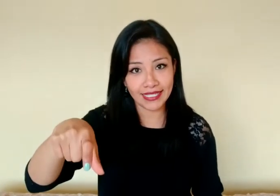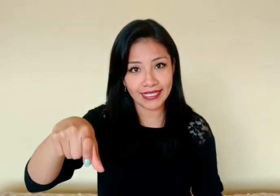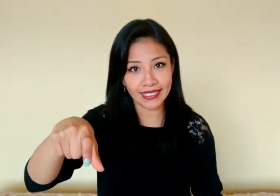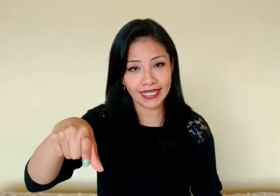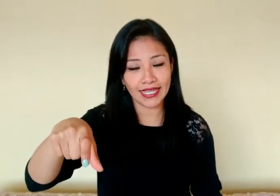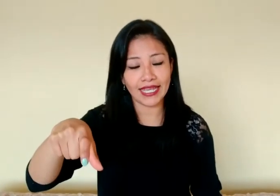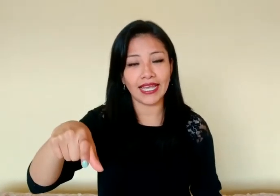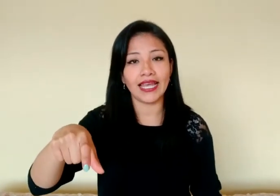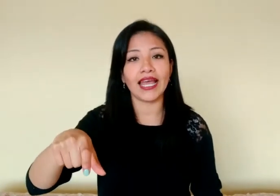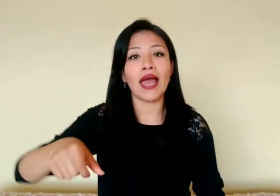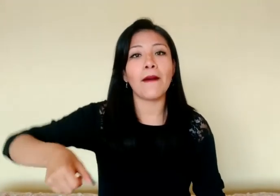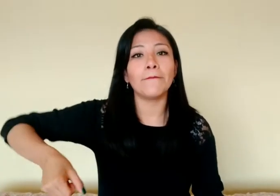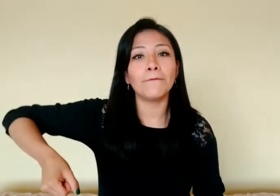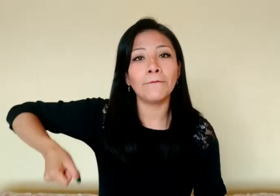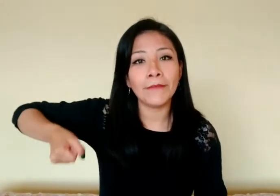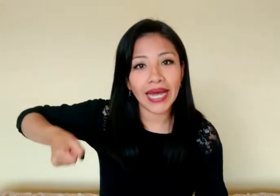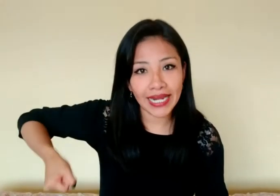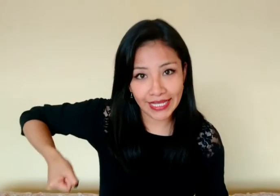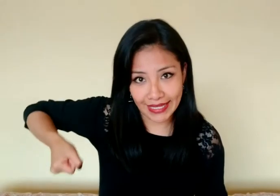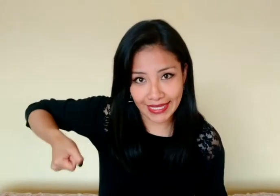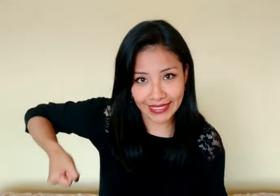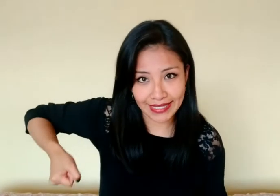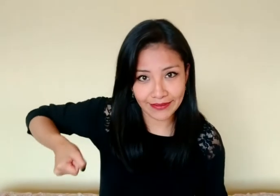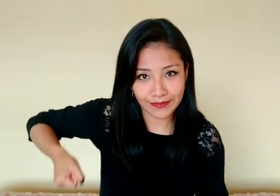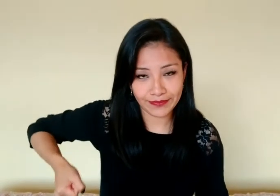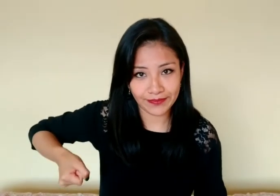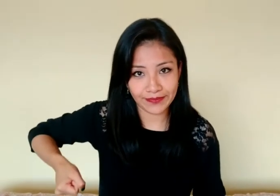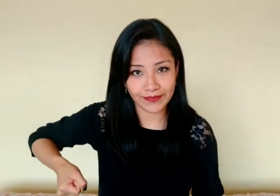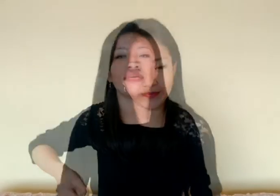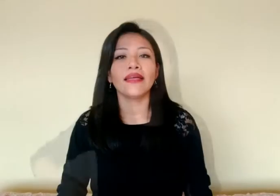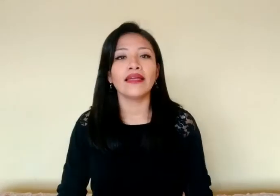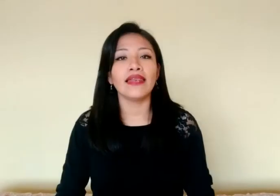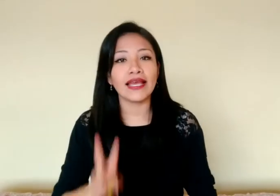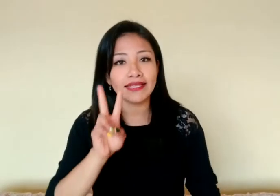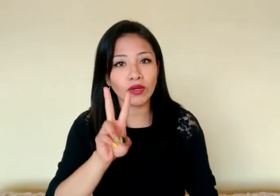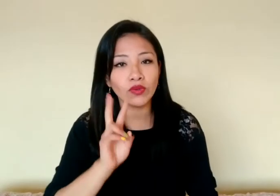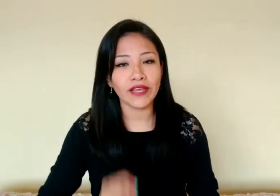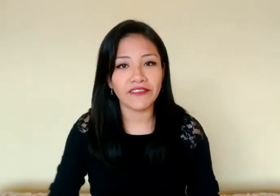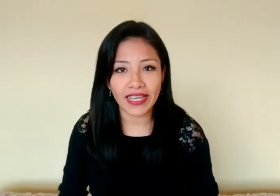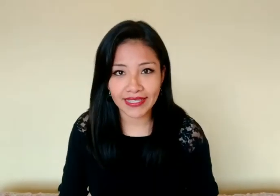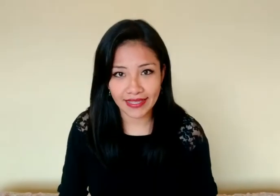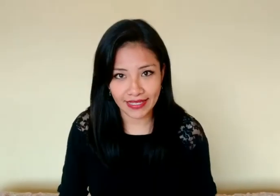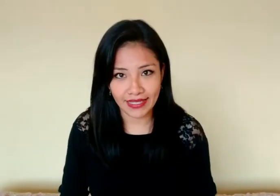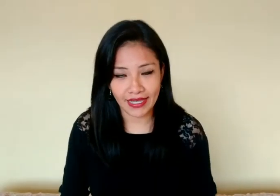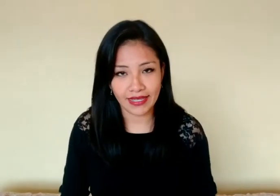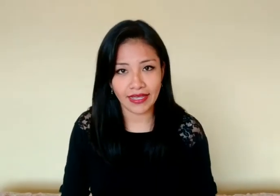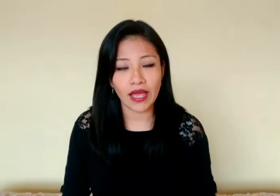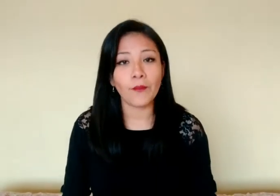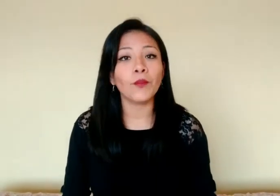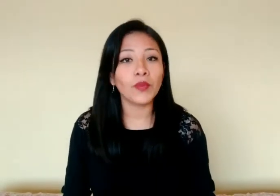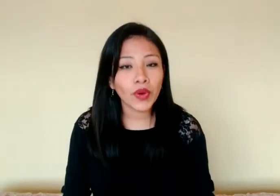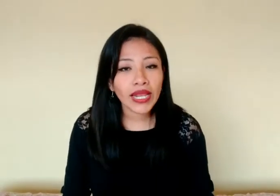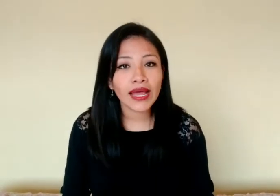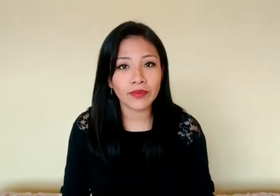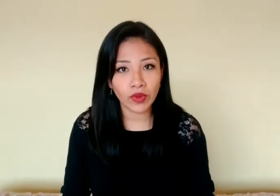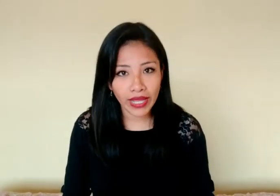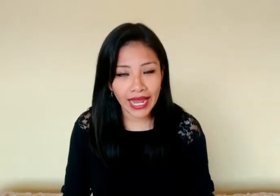maletas. La segunda frase dice, vuela, vuela,